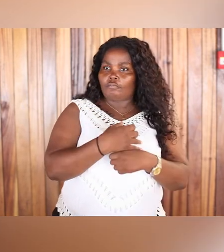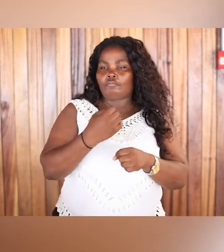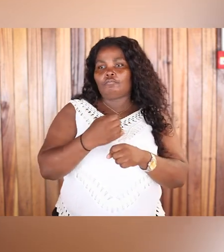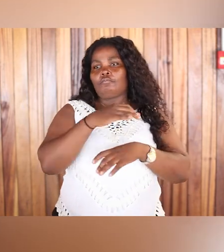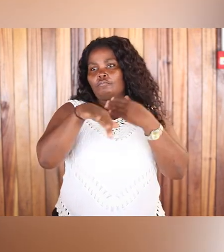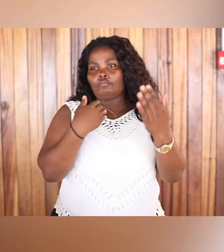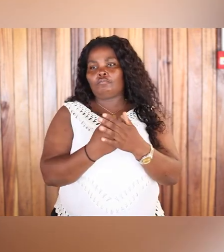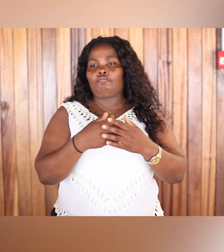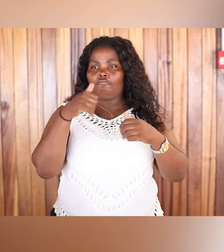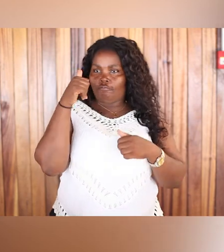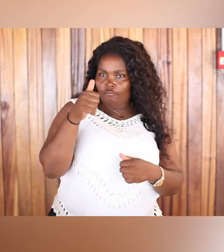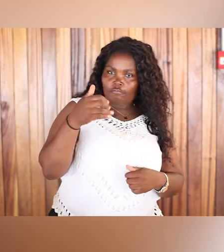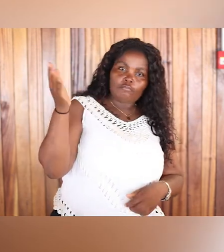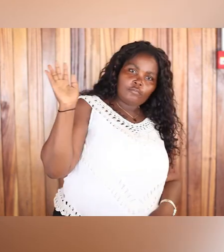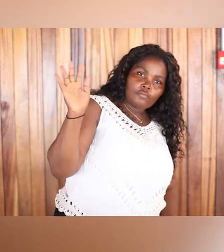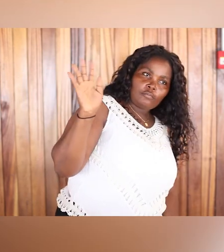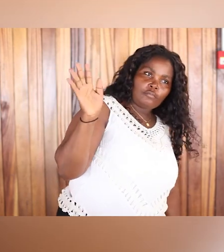todos bien. Hasta luego.